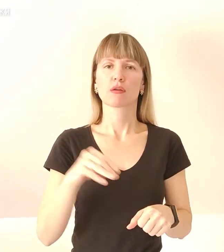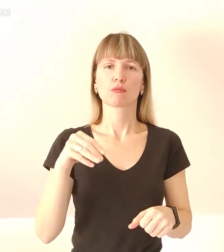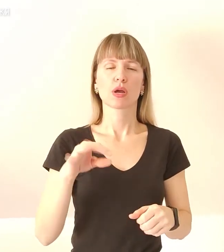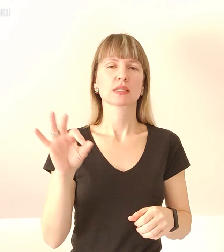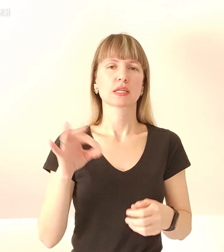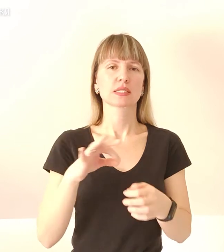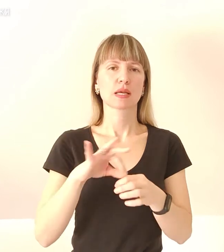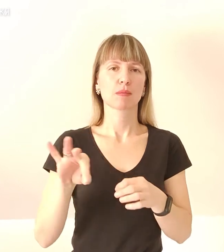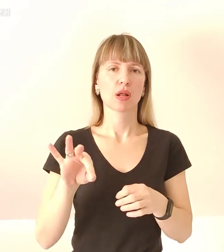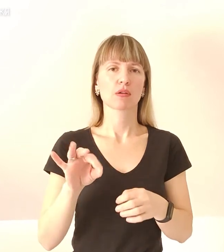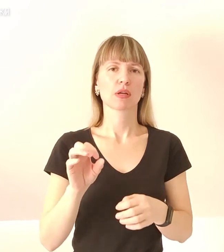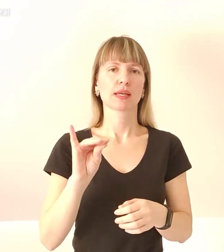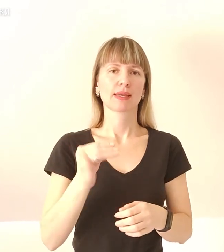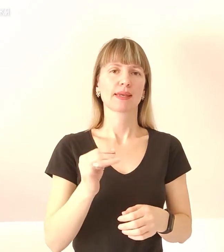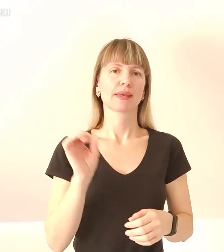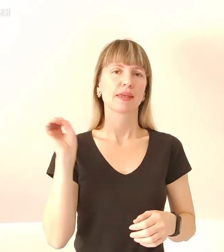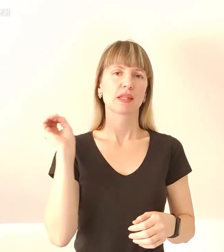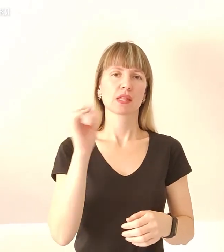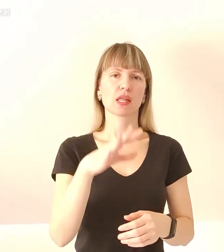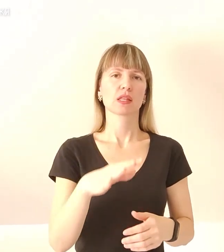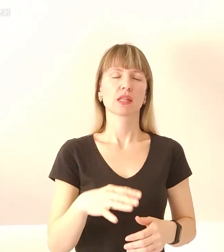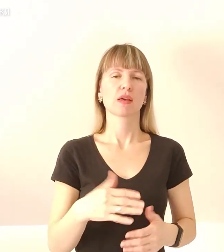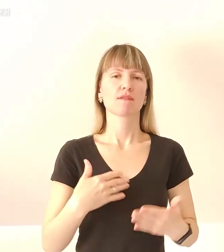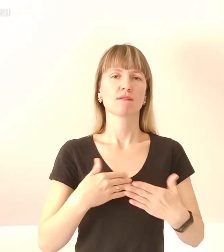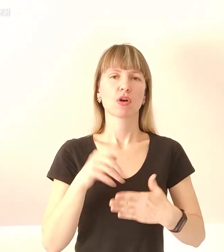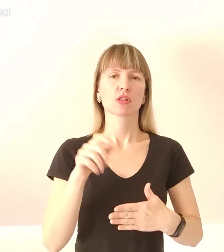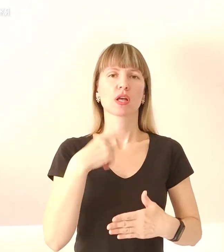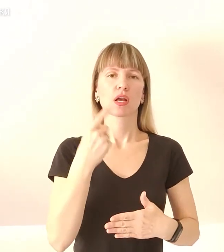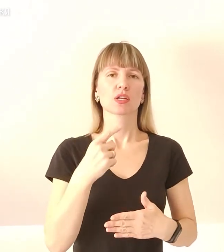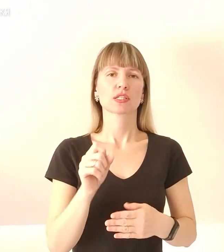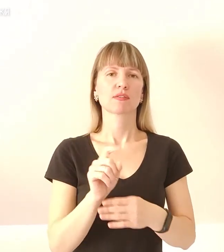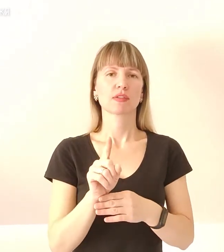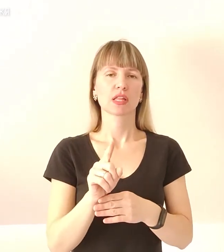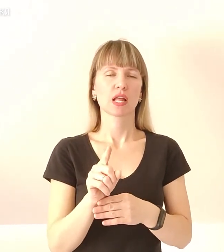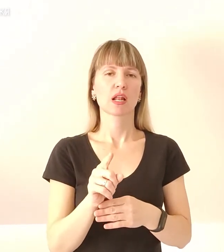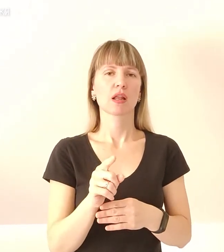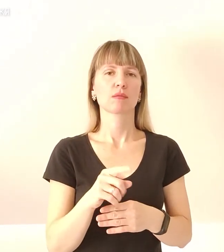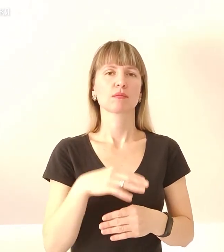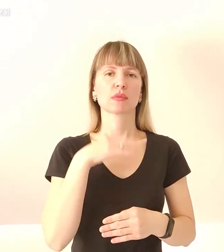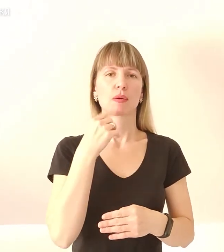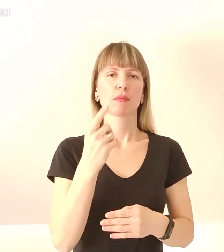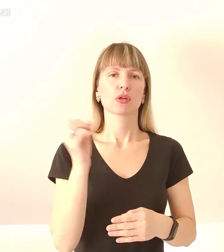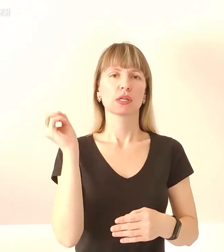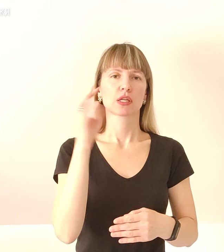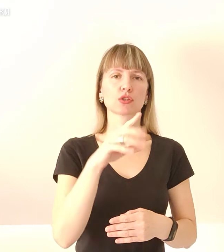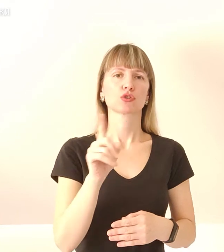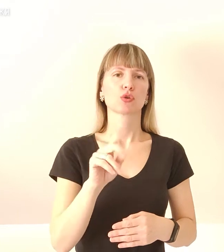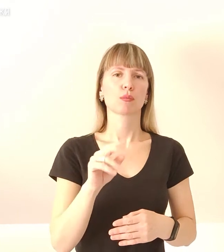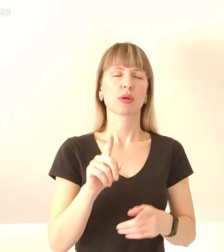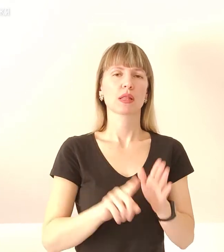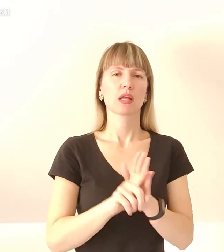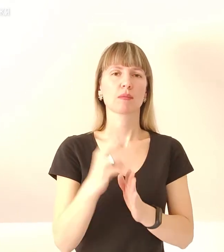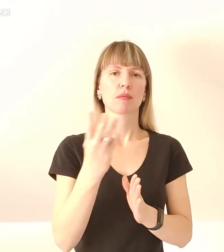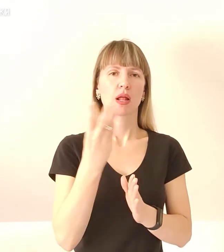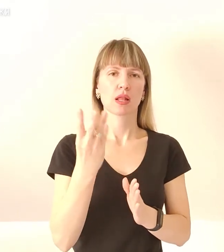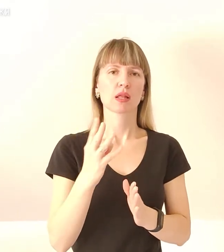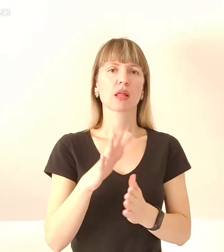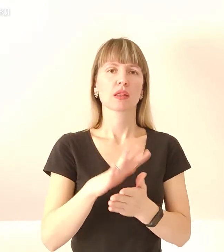запалювати і підати. Волонтер каже, світелем достатньо першу пляшку кинути, аби запалала. А далі можна й без.